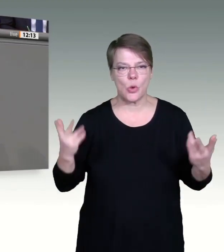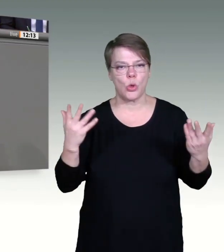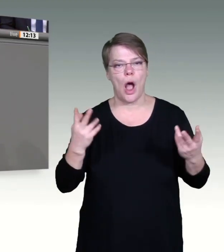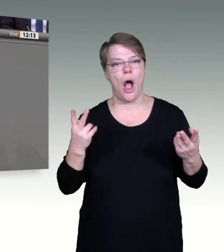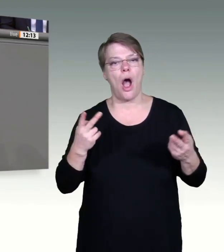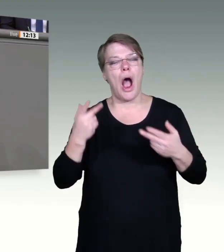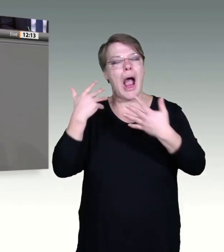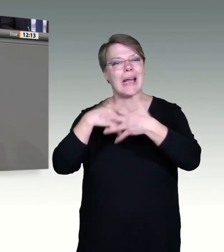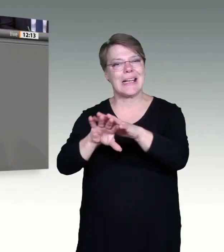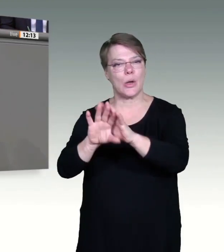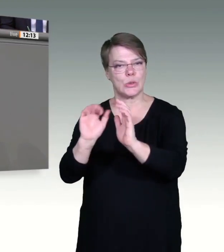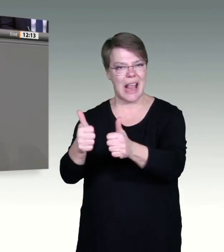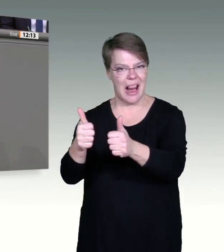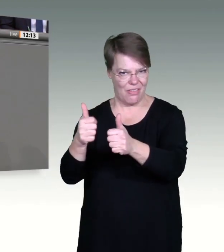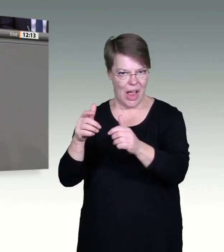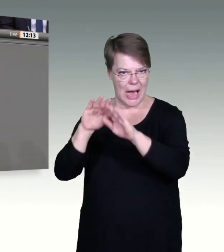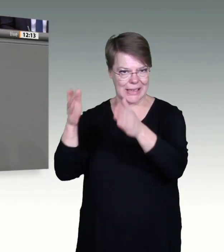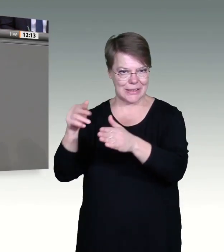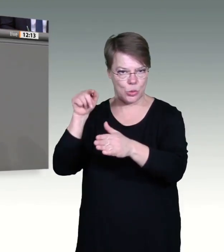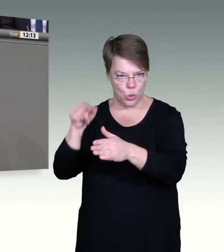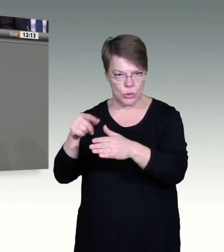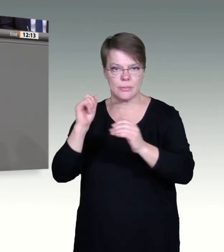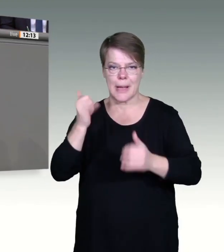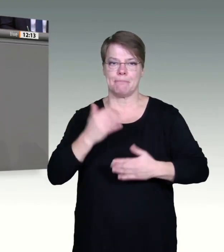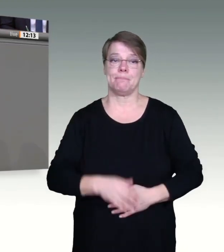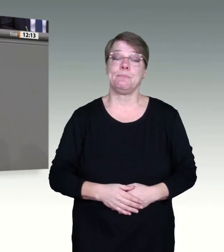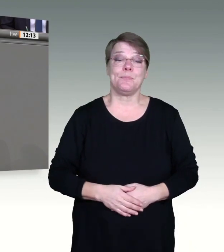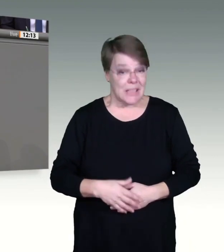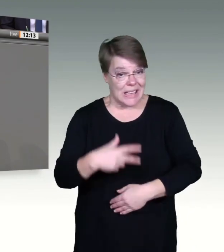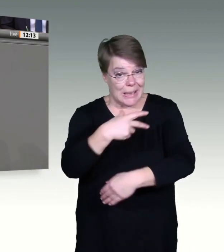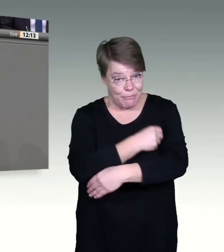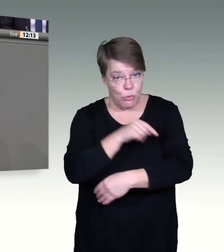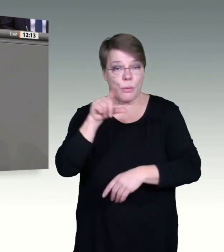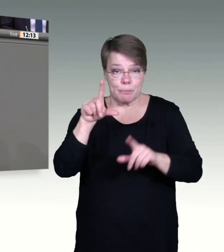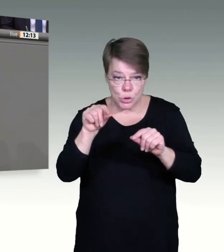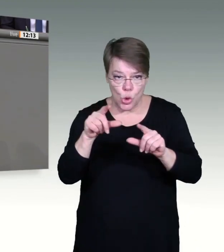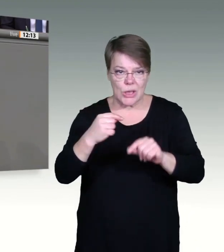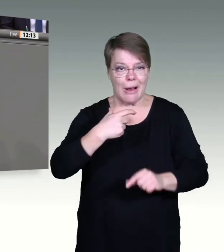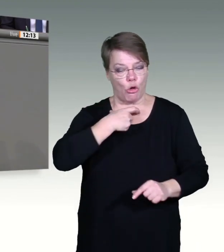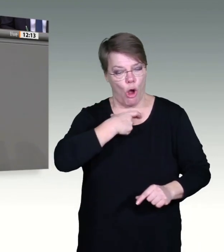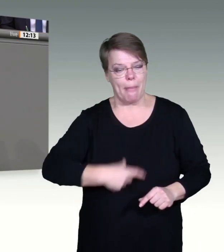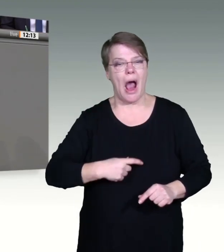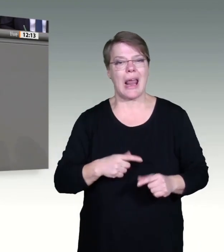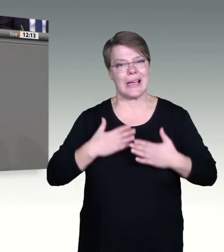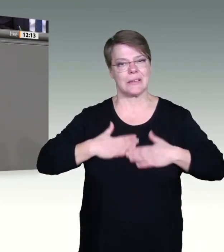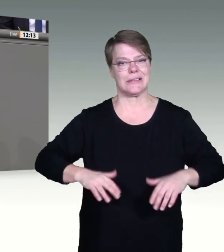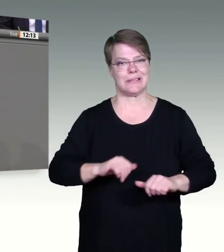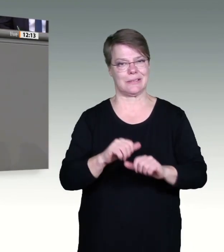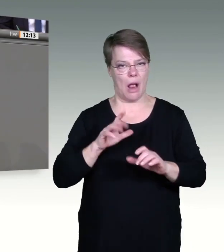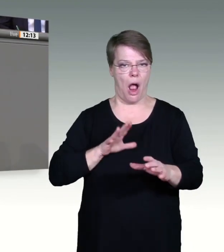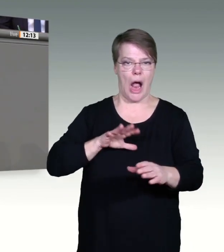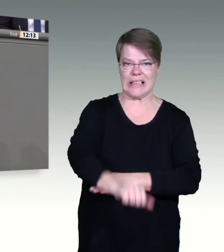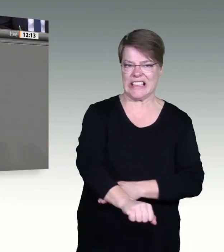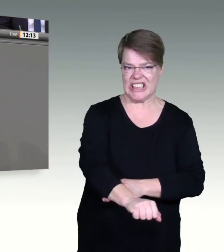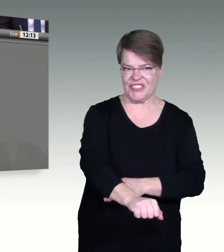Unversehrtheit der Schwachen und Hilfsbedürftigen ist ein Grundrecht. Vulnerable Gruppen können sich im Allgemeinen nicht